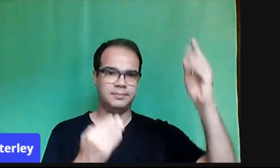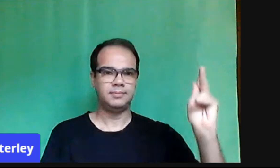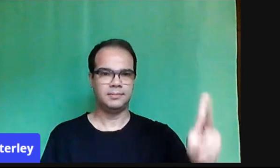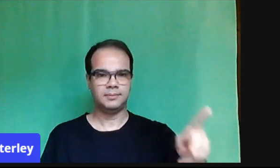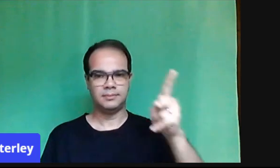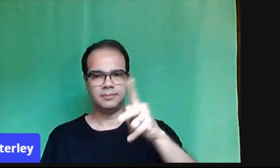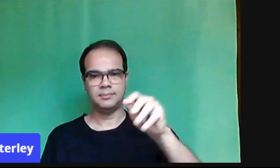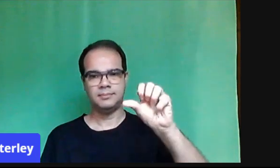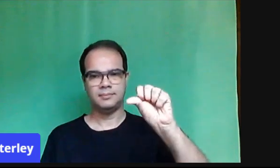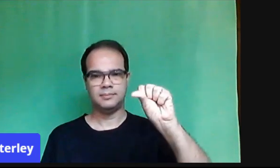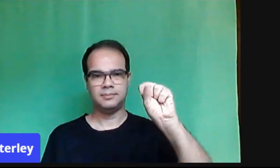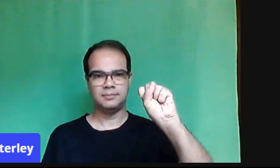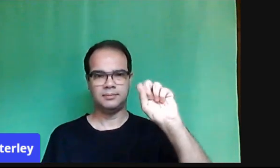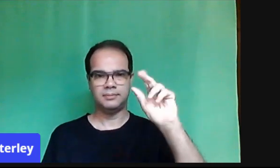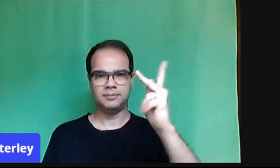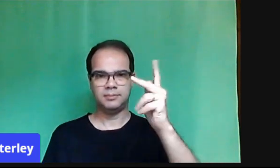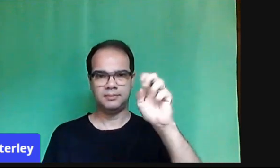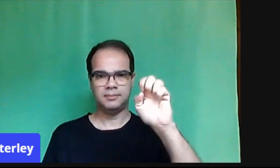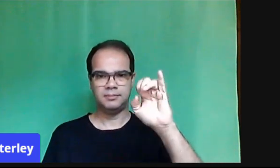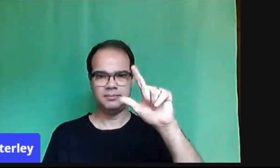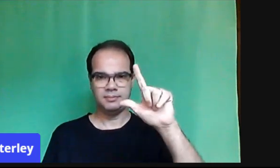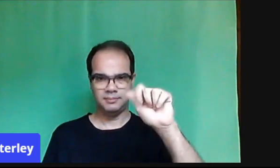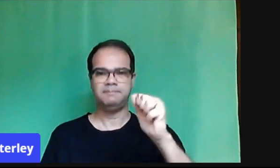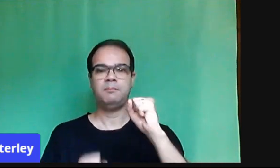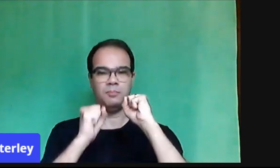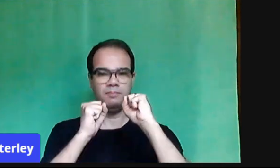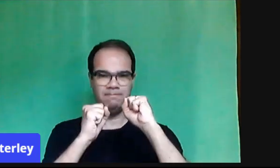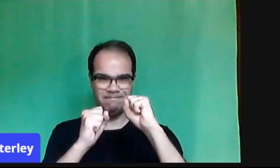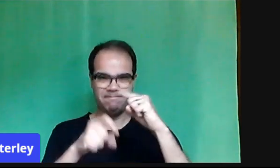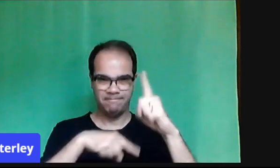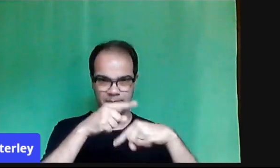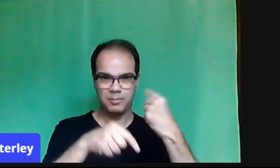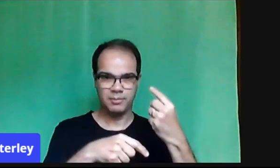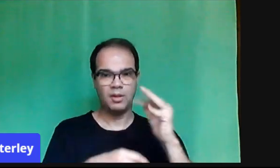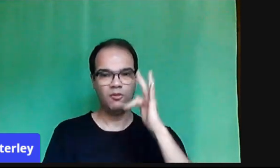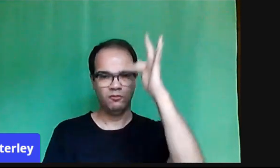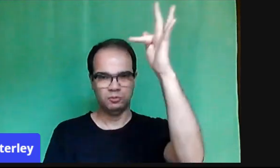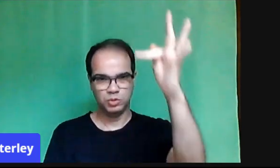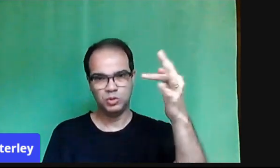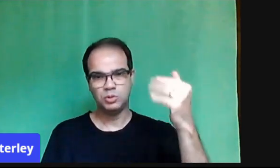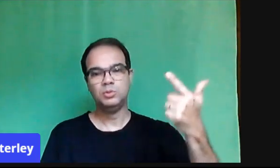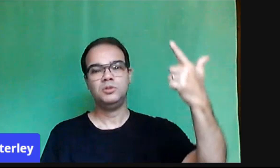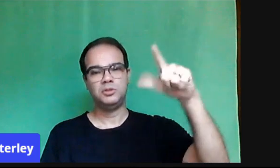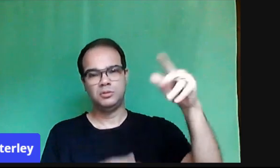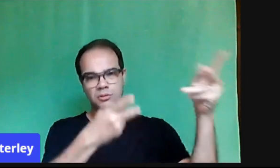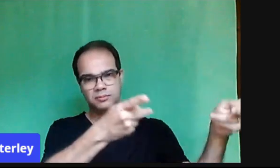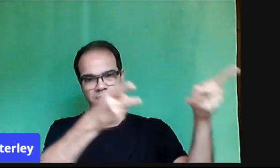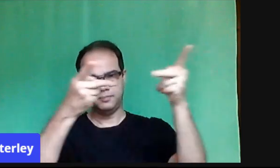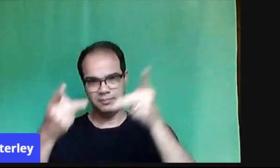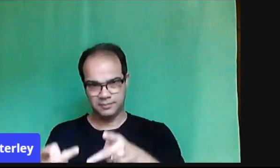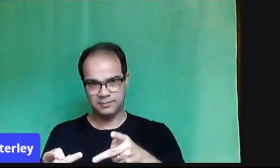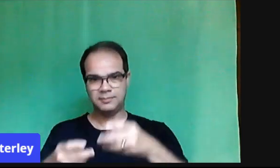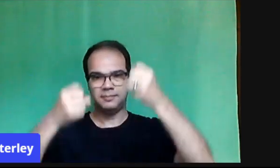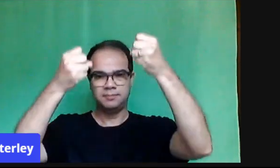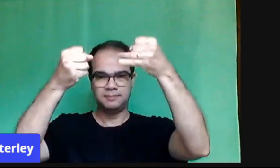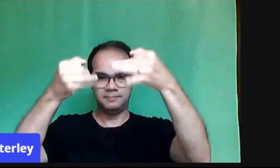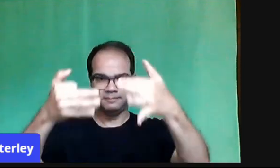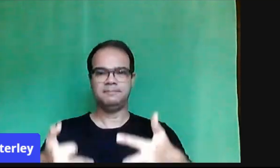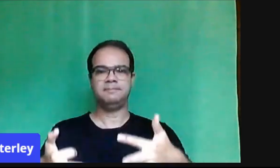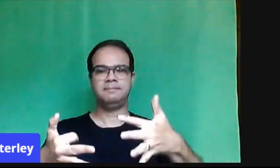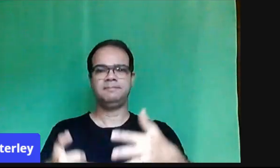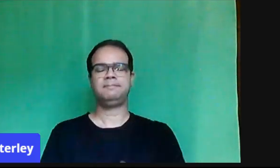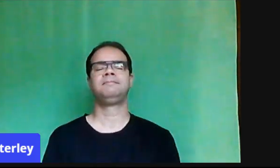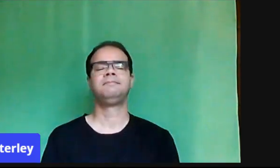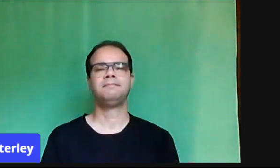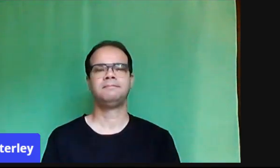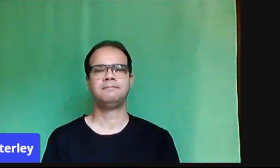Espero contar com você nas próximas formações, hein? Obrigada, Luiz. Obrigada mais uma vez e a equipe. E obrigada